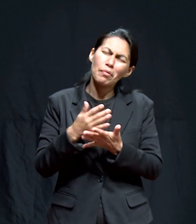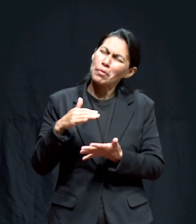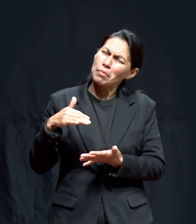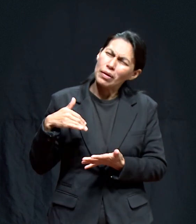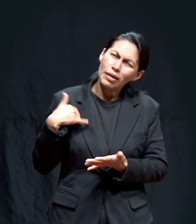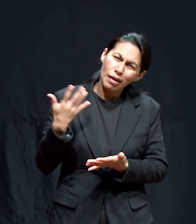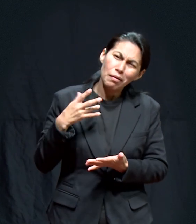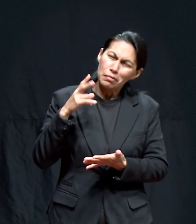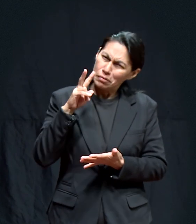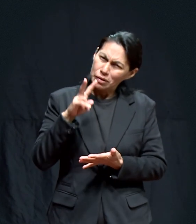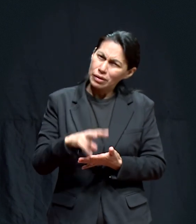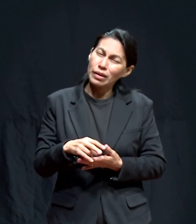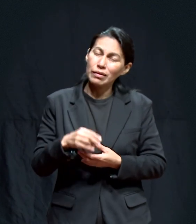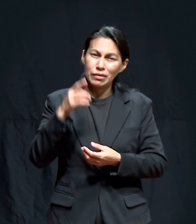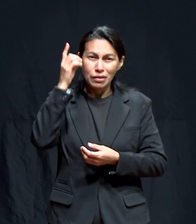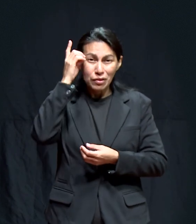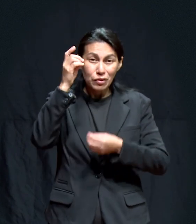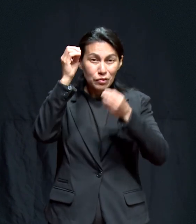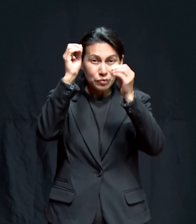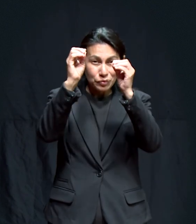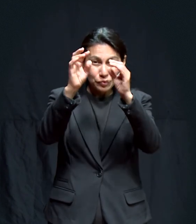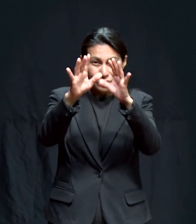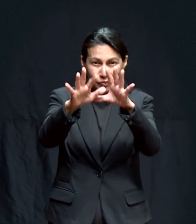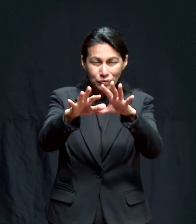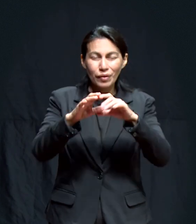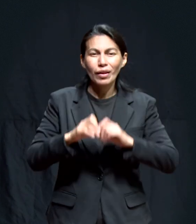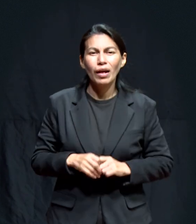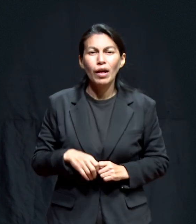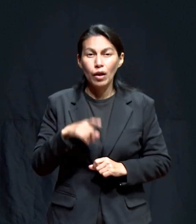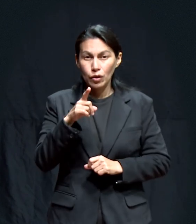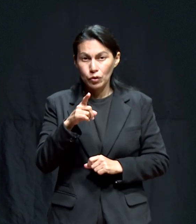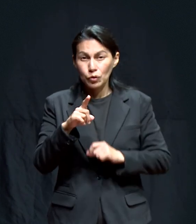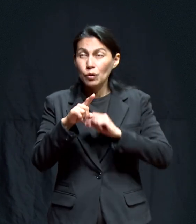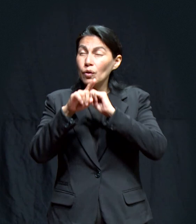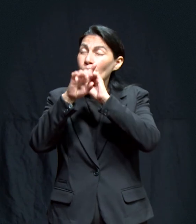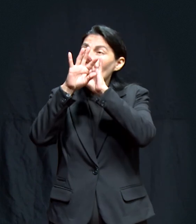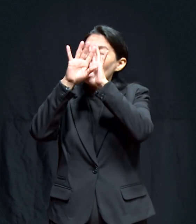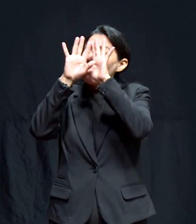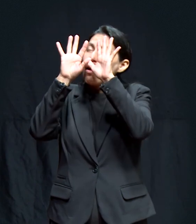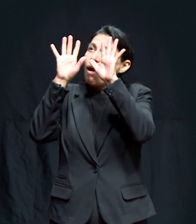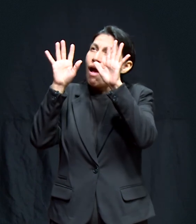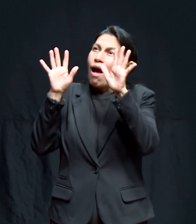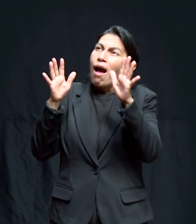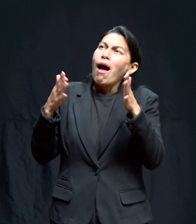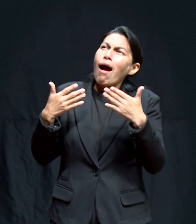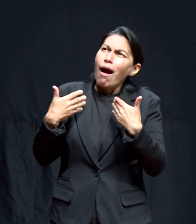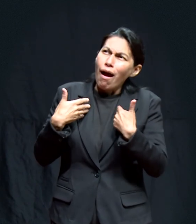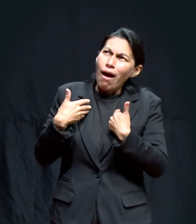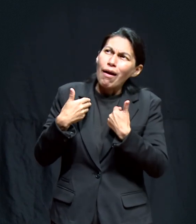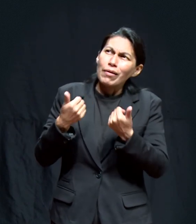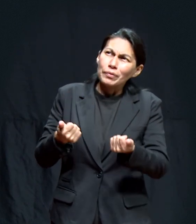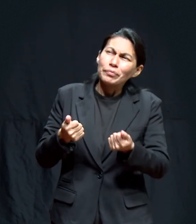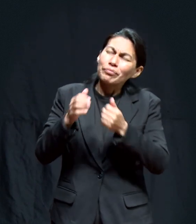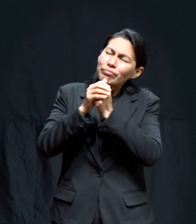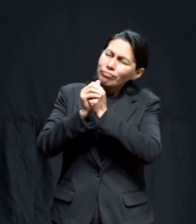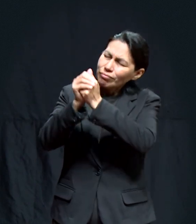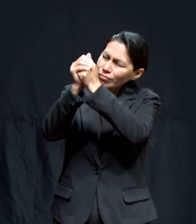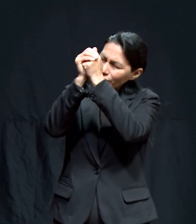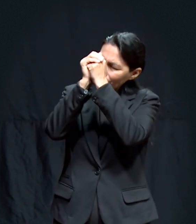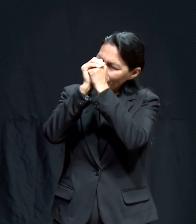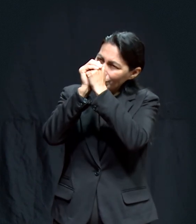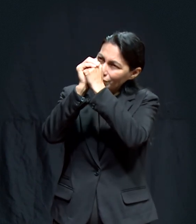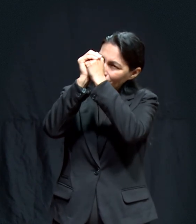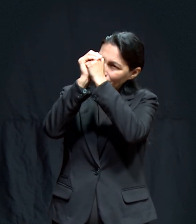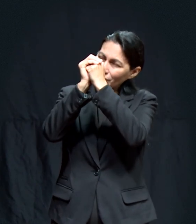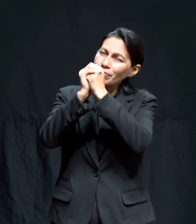mucho Fervor Esos milagros De Dios Para ti Para que tú Veas la gloria Y Le des